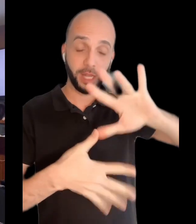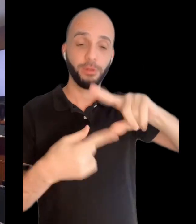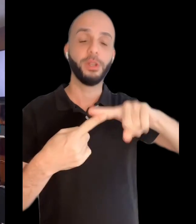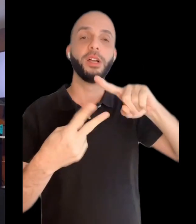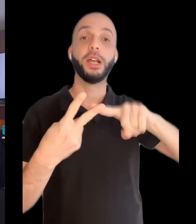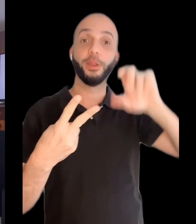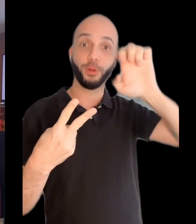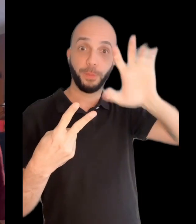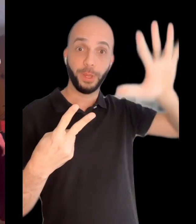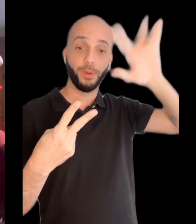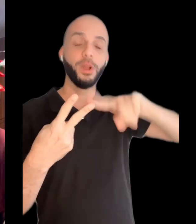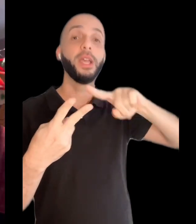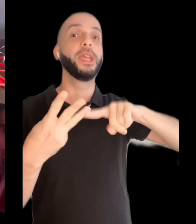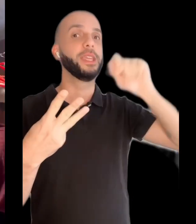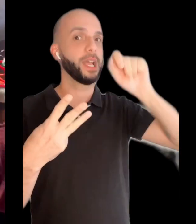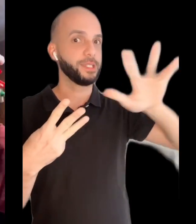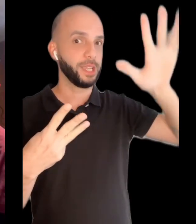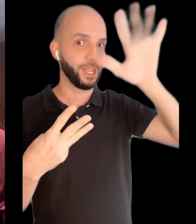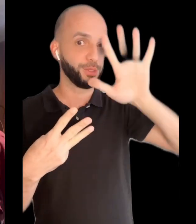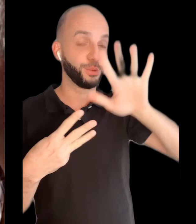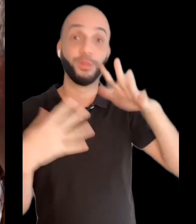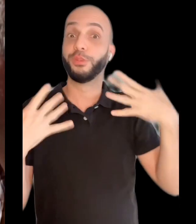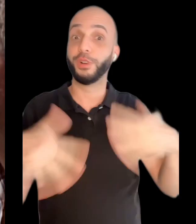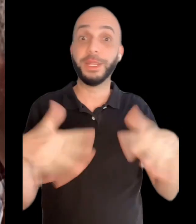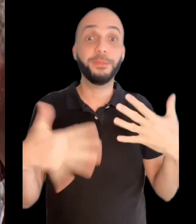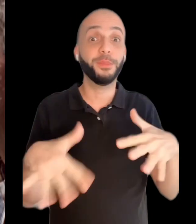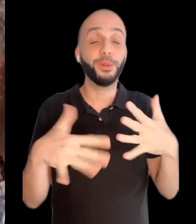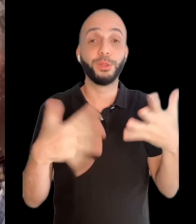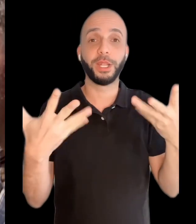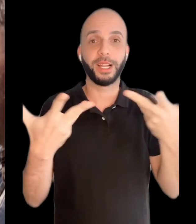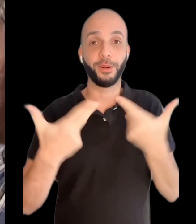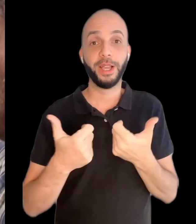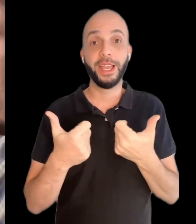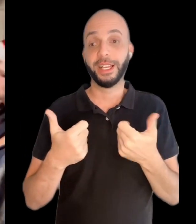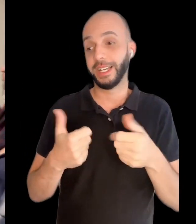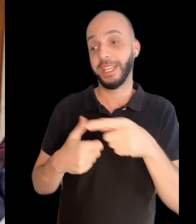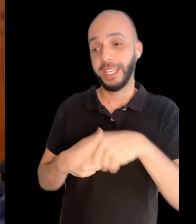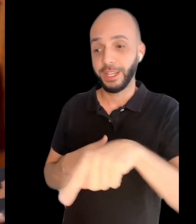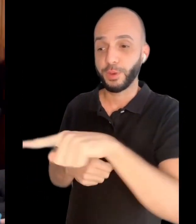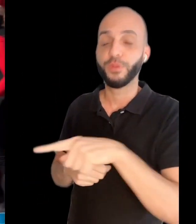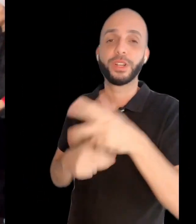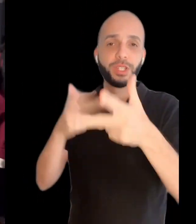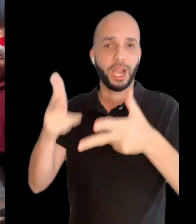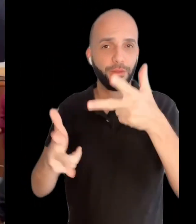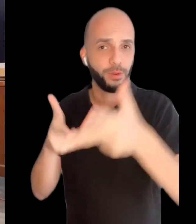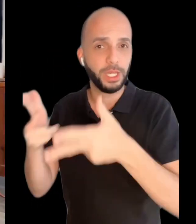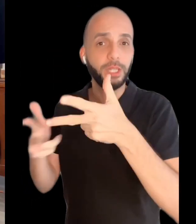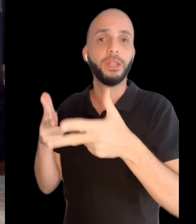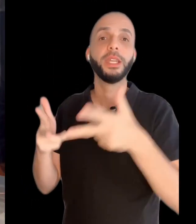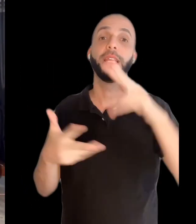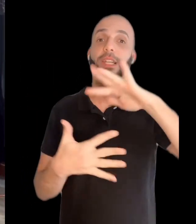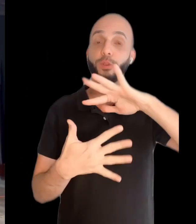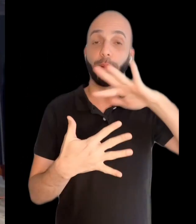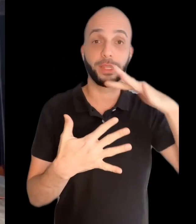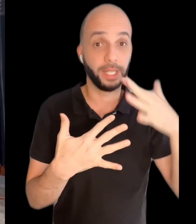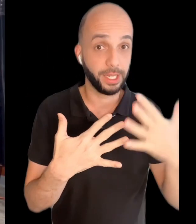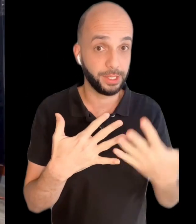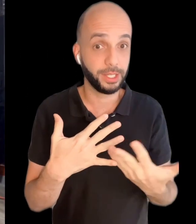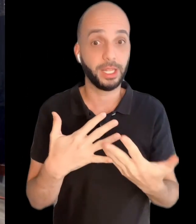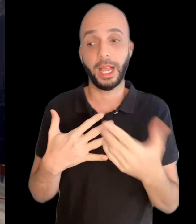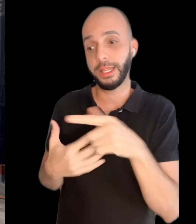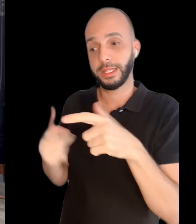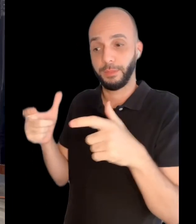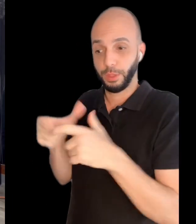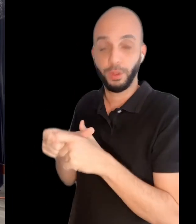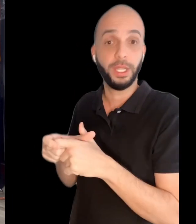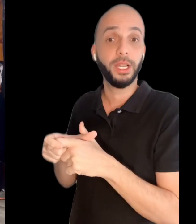americano, europeu e asiático. Foi muito legal. E eles conversavam aí em língua brasileira